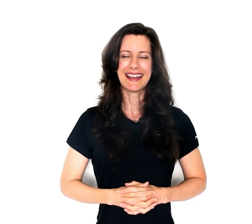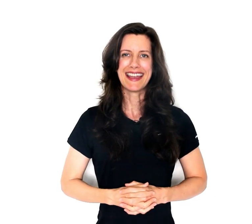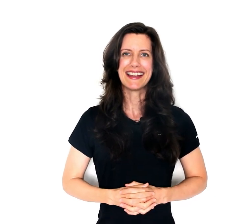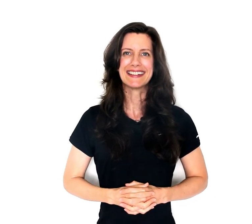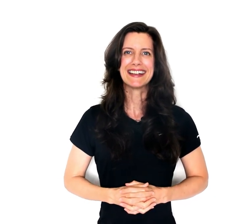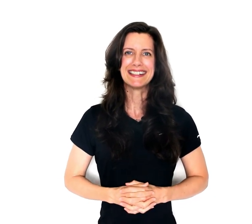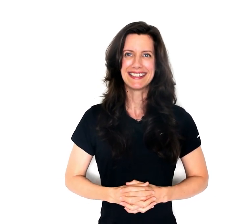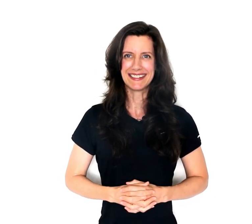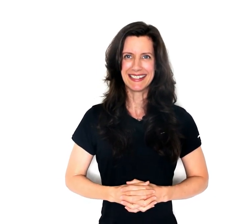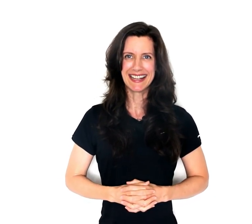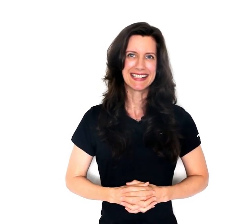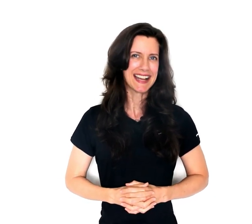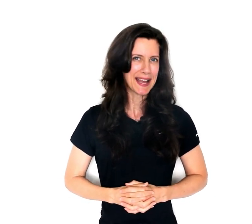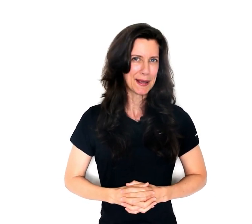and until next time!